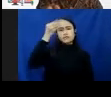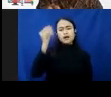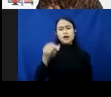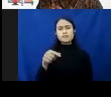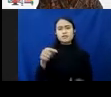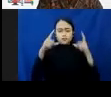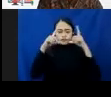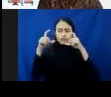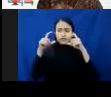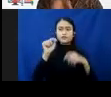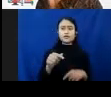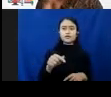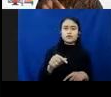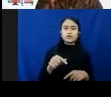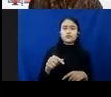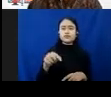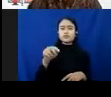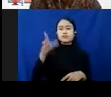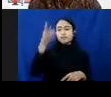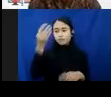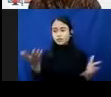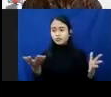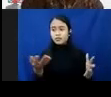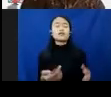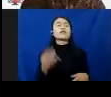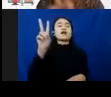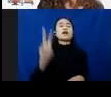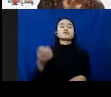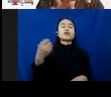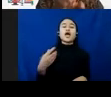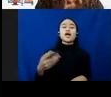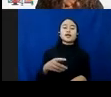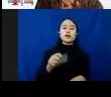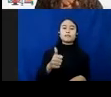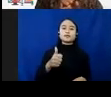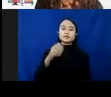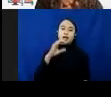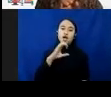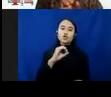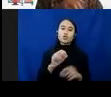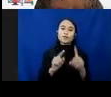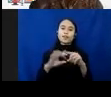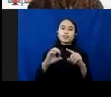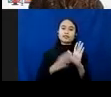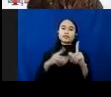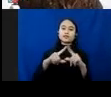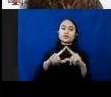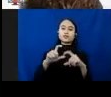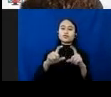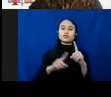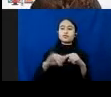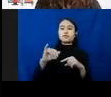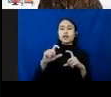pada anak, Anda tahu nggak? Nah, harusnya ada mesin yang mengidentifikasi itu, sehingga mesin WhatsApp langsung memusnahkannya, bukan malah